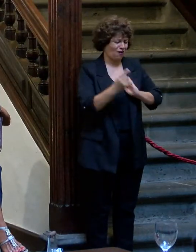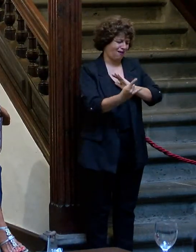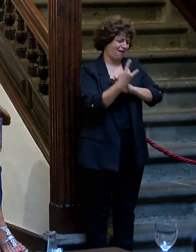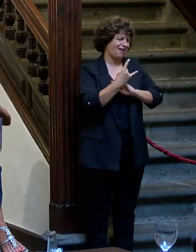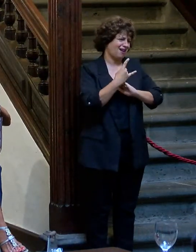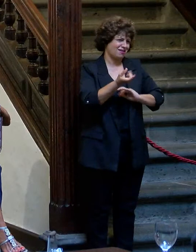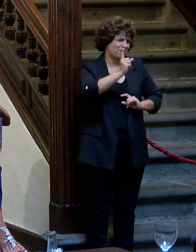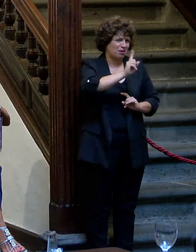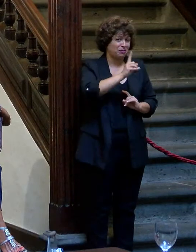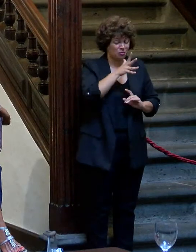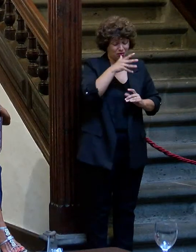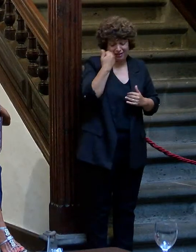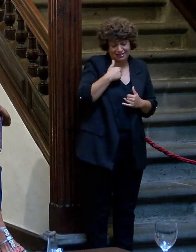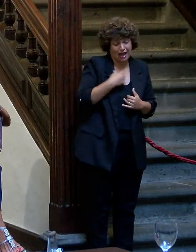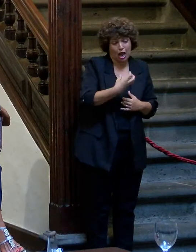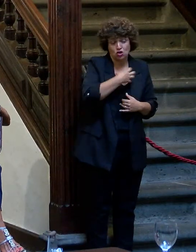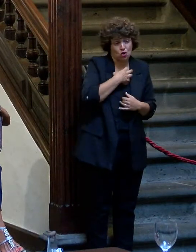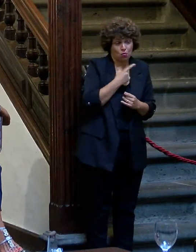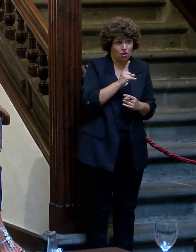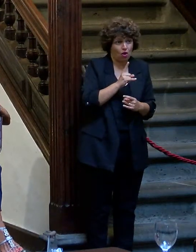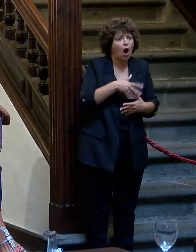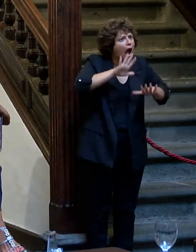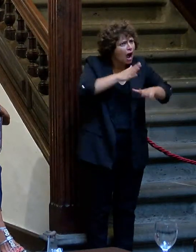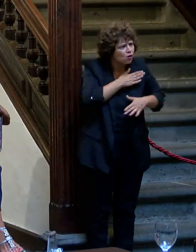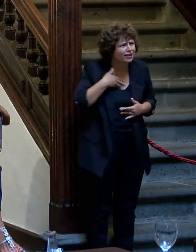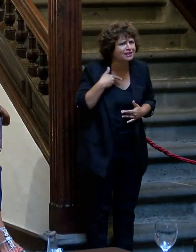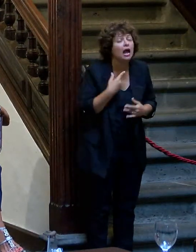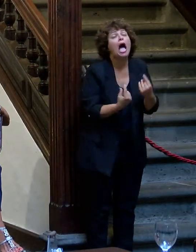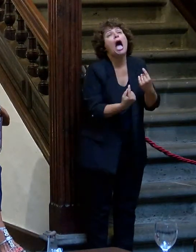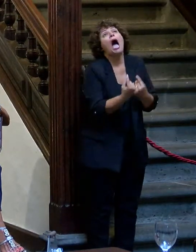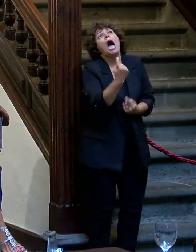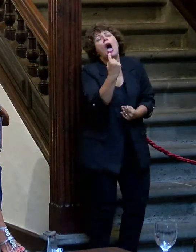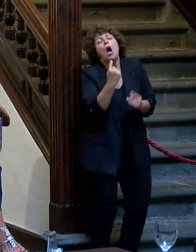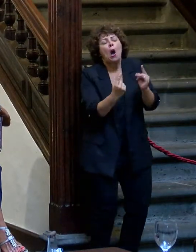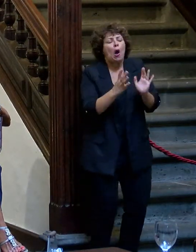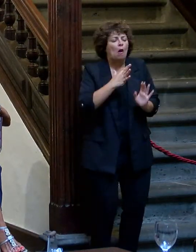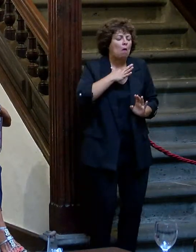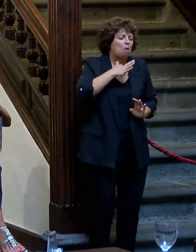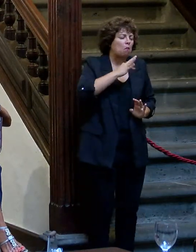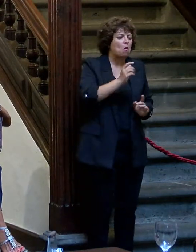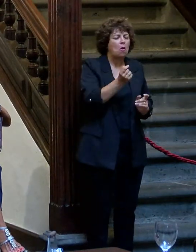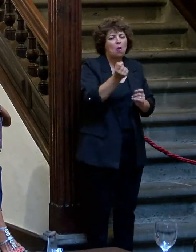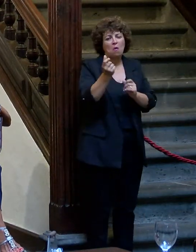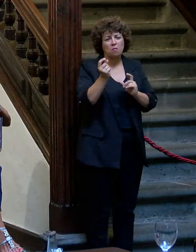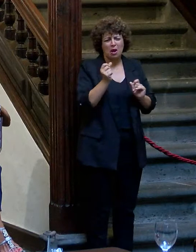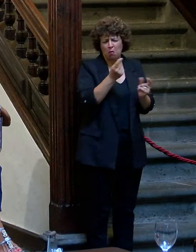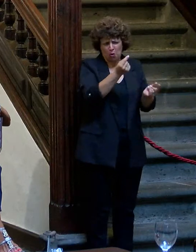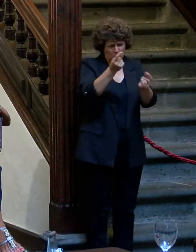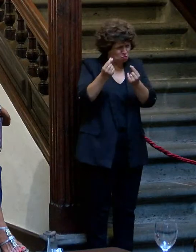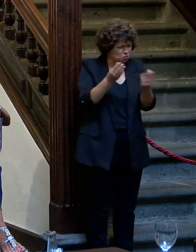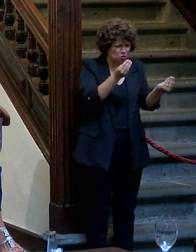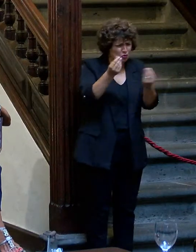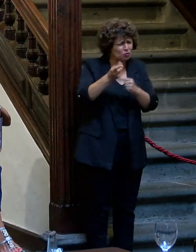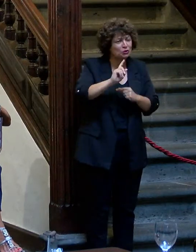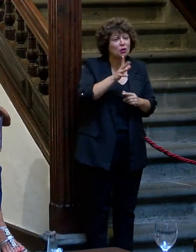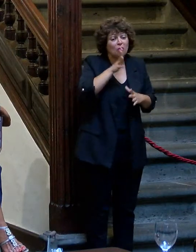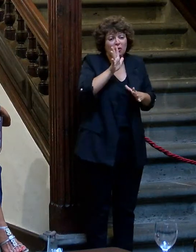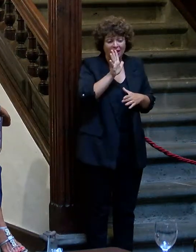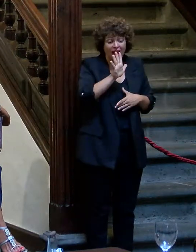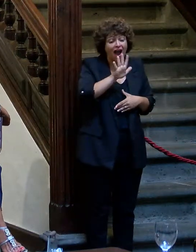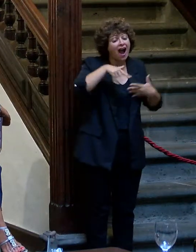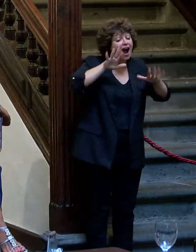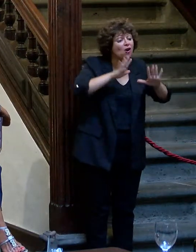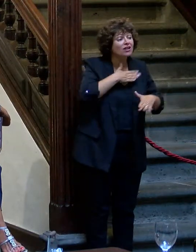porque ya no me puedo engañar ni queriendo. A veces me dejo un poquito, pero un poquito, pero no me dejo mucho porque aunque quiera no puedo